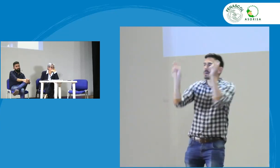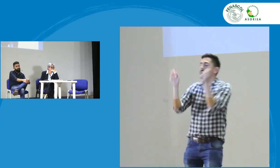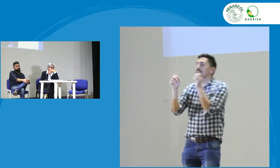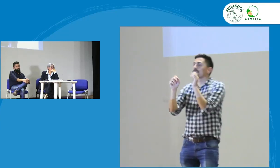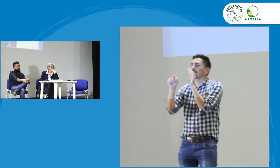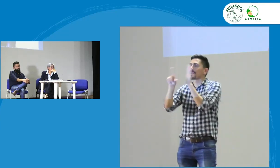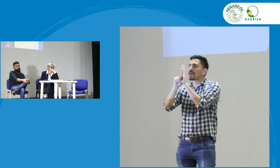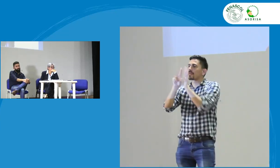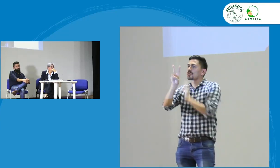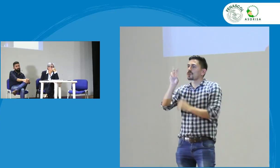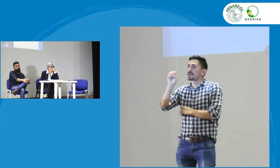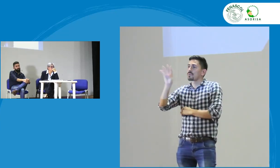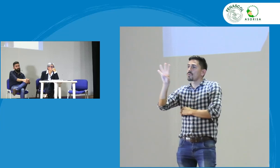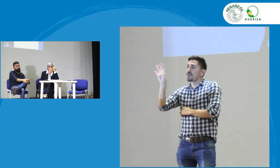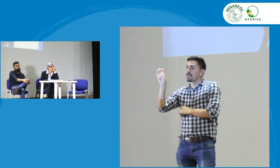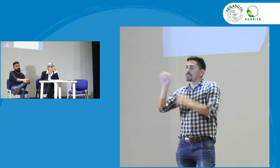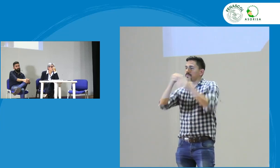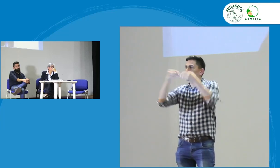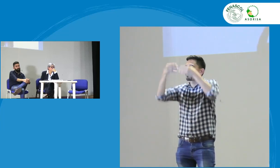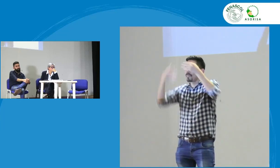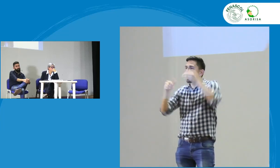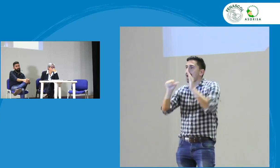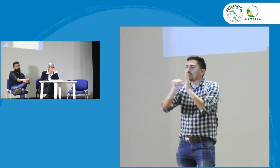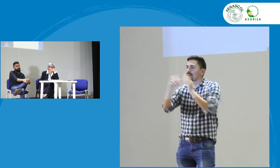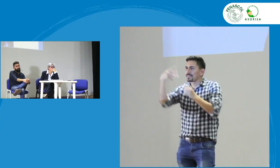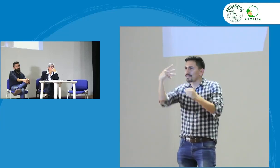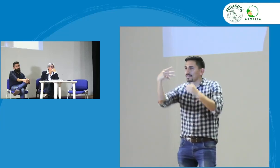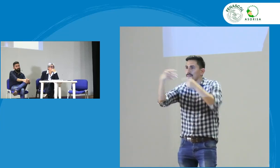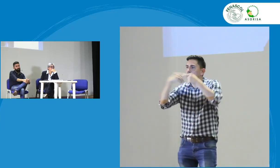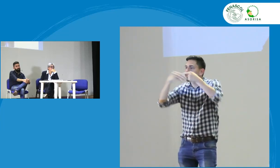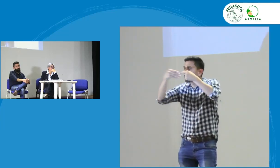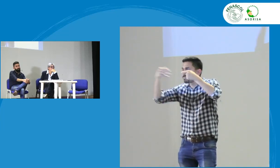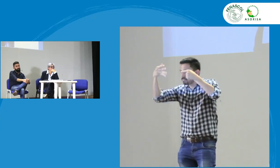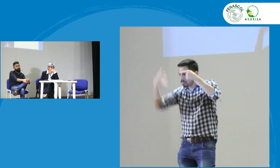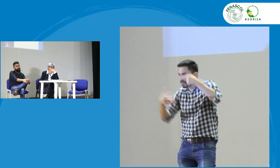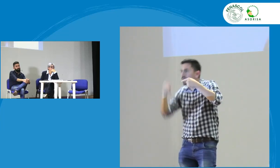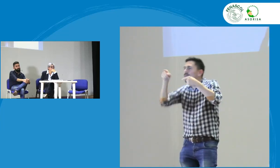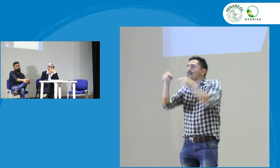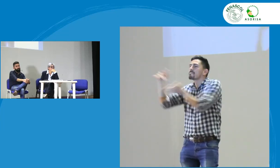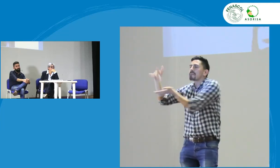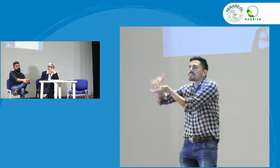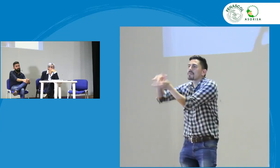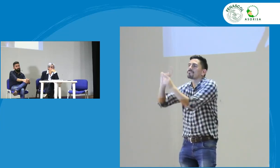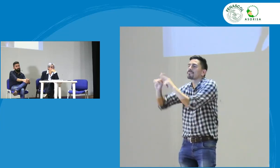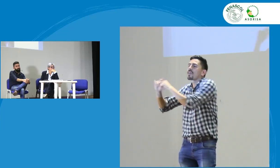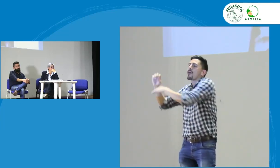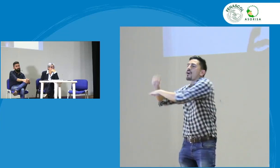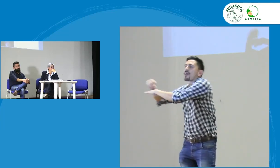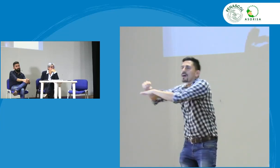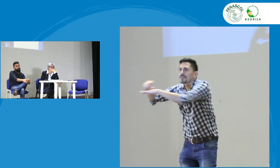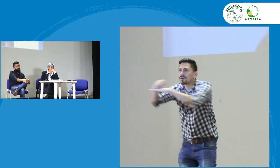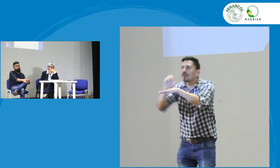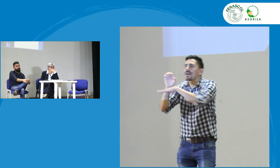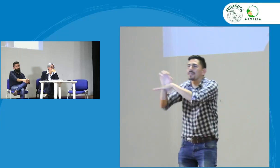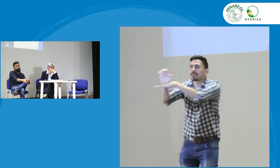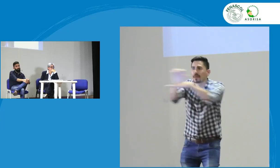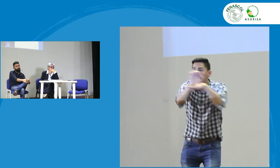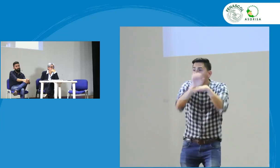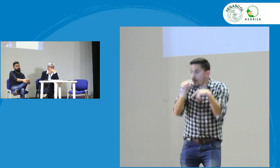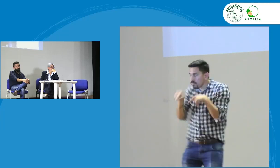ahora hablando de la ley 2049 en el artículo 3 específicamente se habla de la participación de